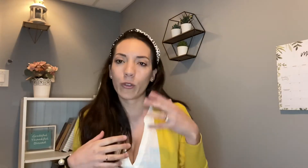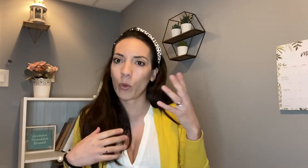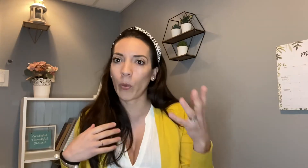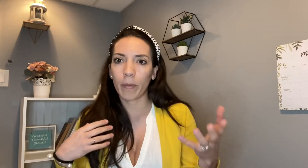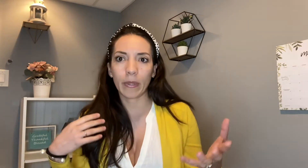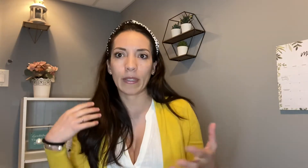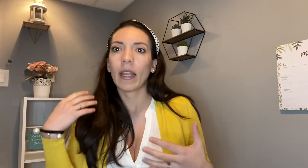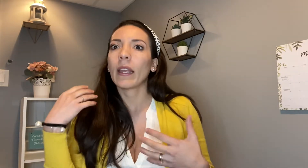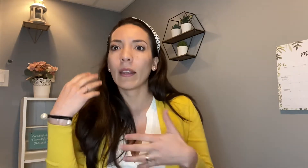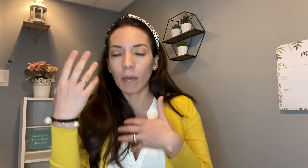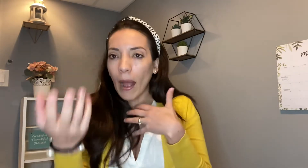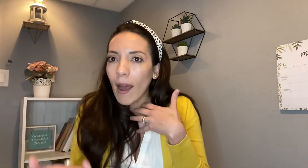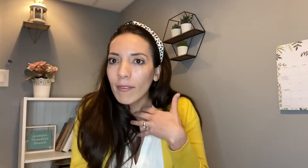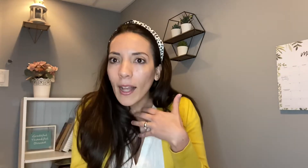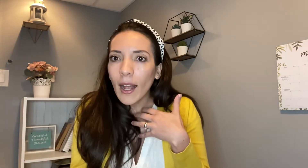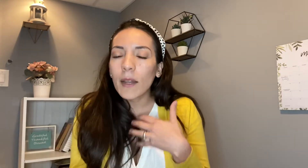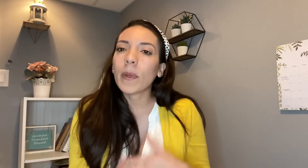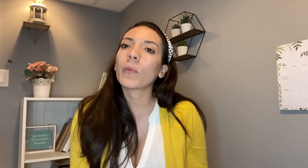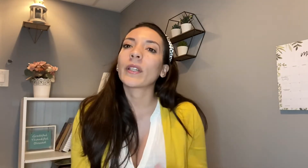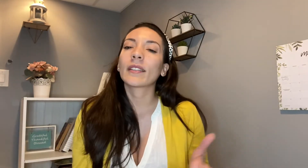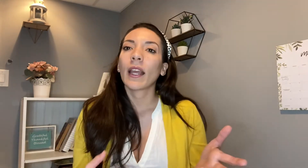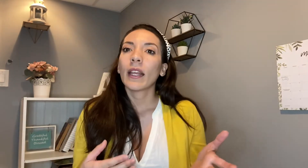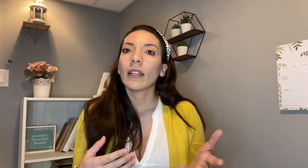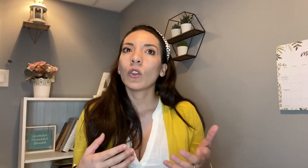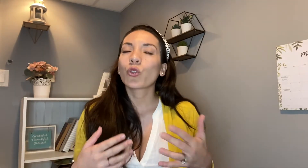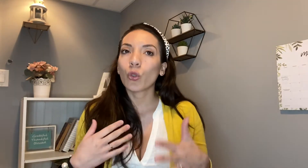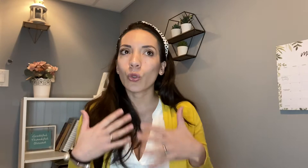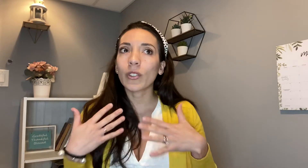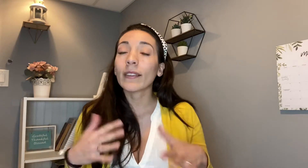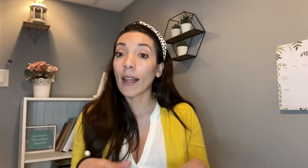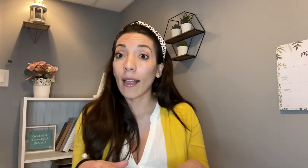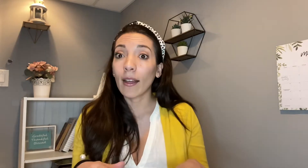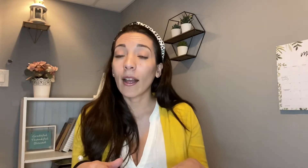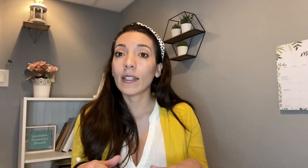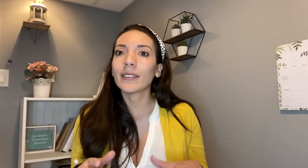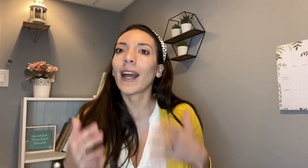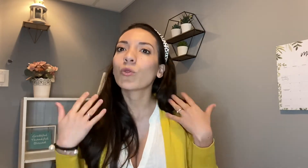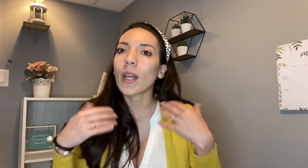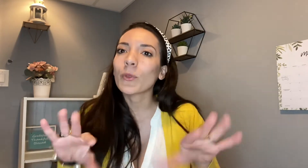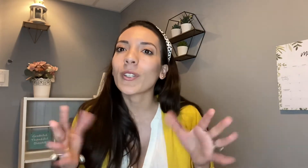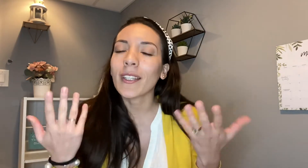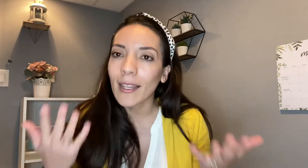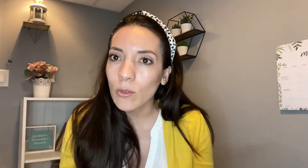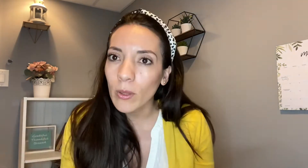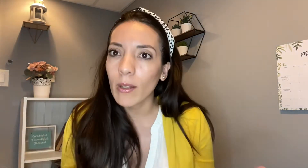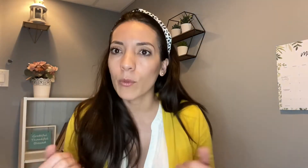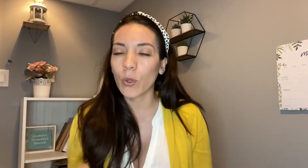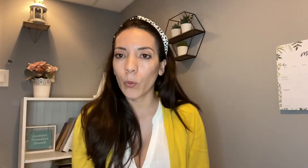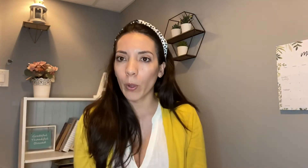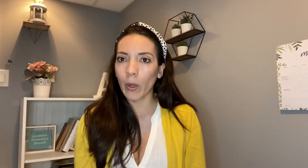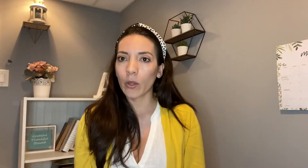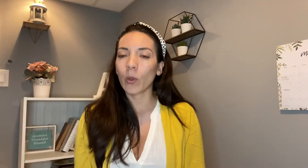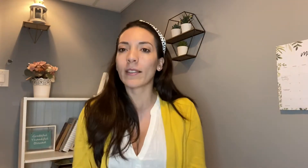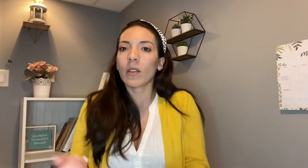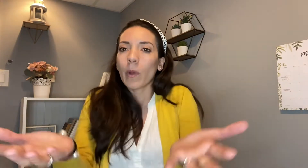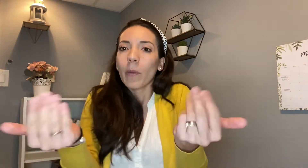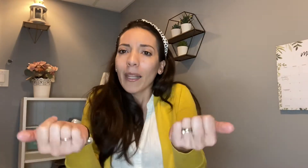no pueden pues hablar pero pues nosotros de entrada ya usamos señales cuando hablamos con un bebé tú le dices a un bebé ven